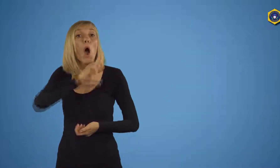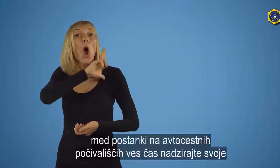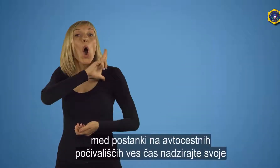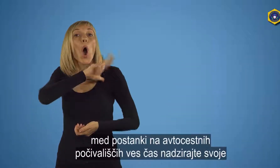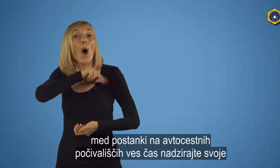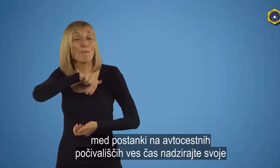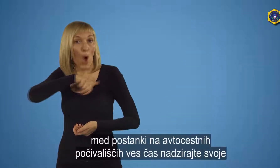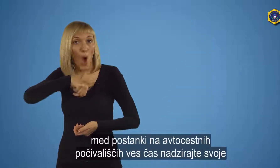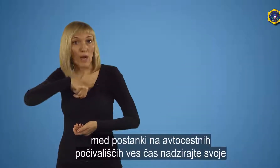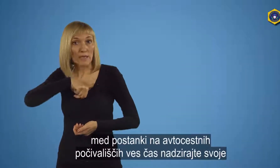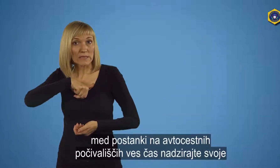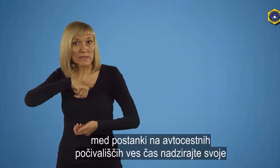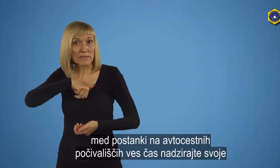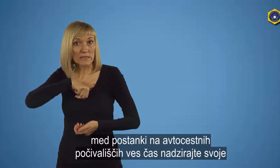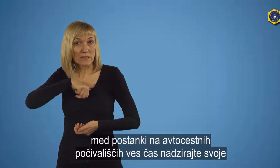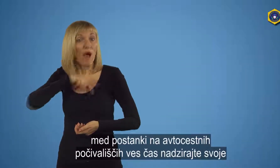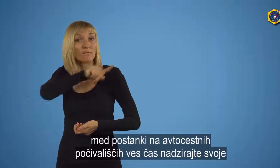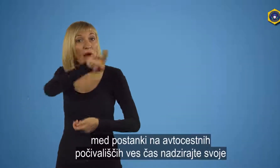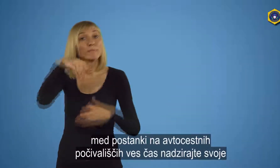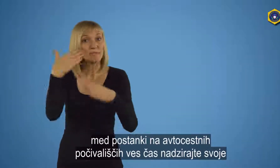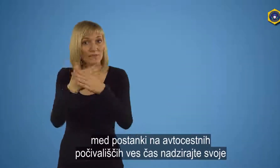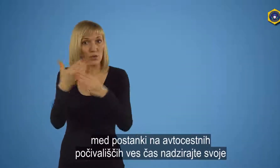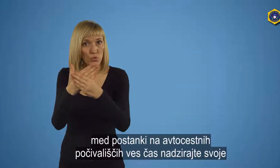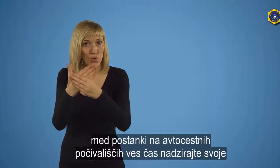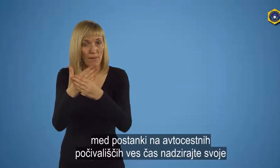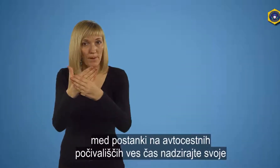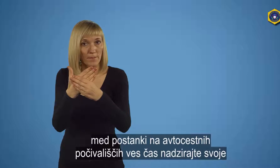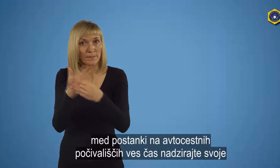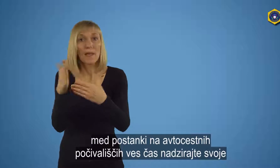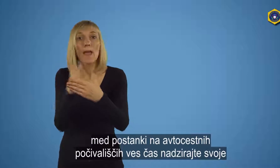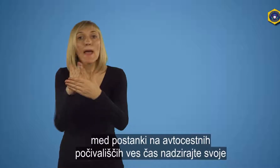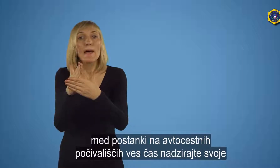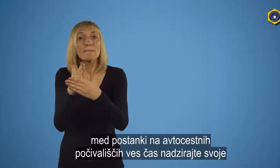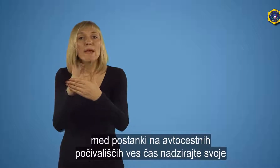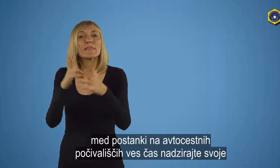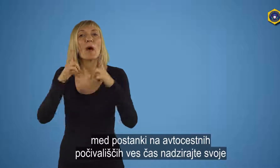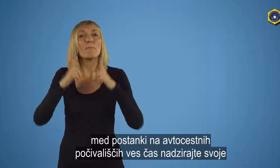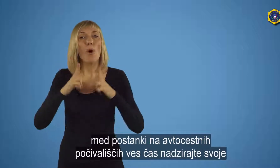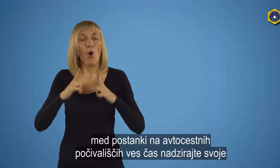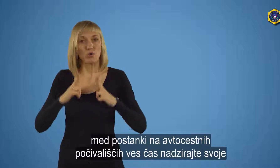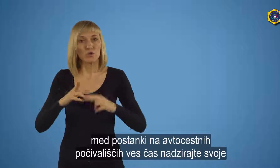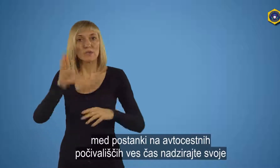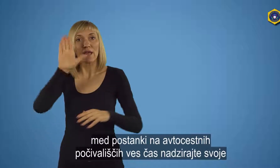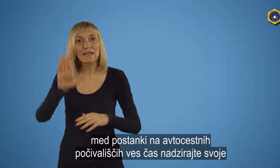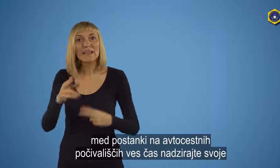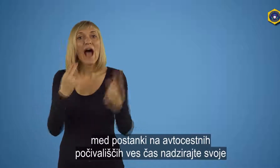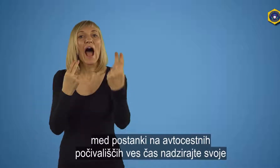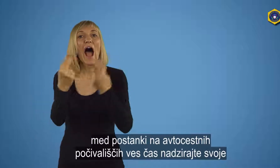Med postanki na avtocestnih počivališčih vščas nadzirajte svoje vozilo in predmete v njem.